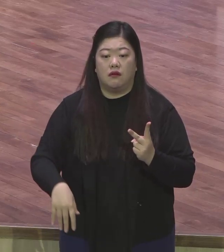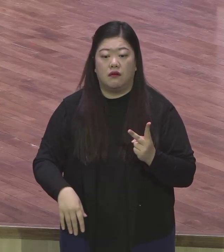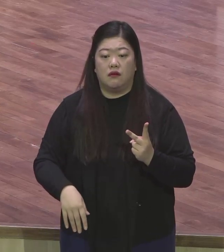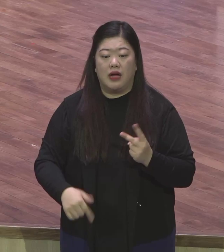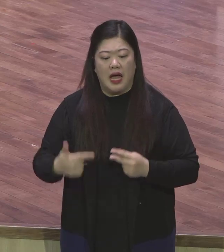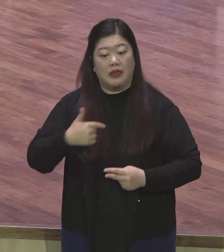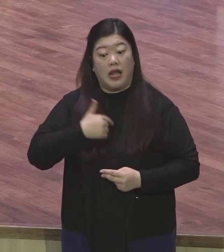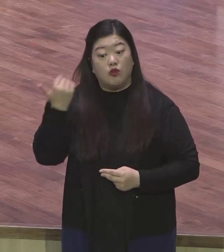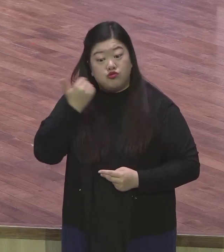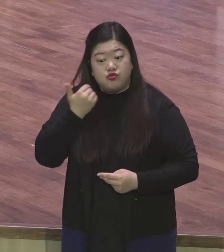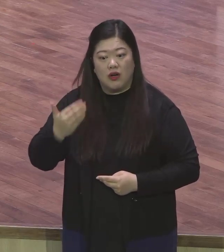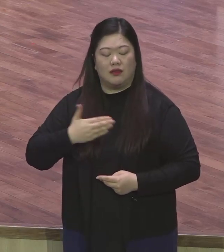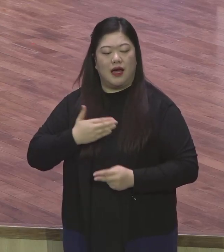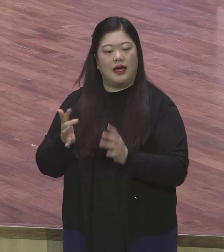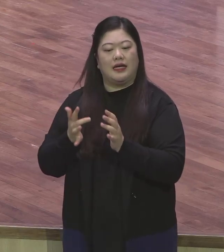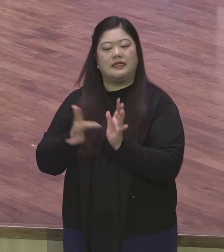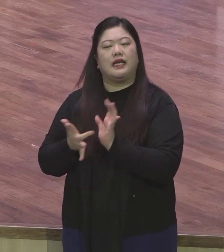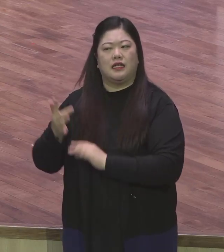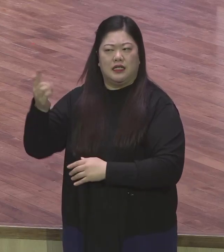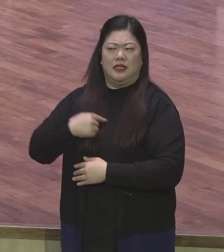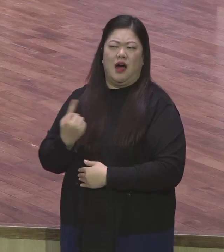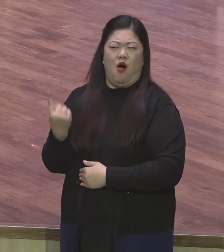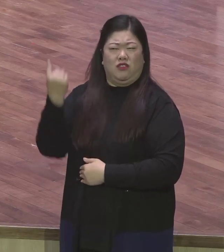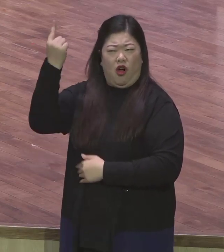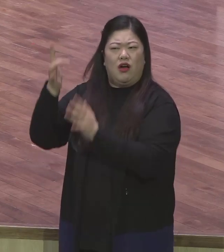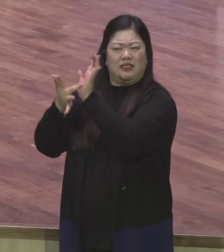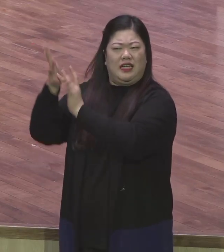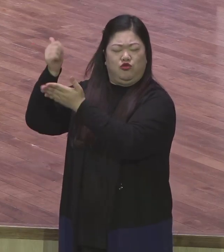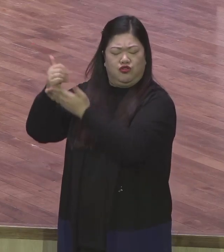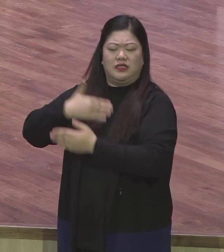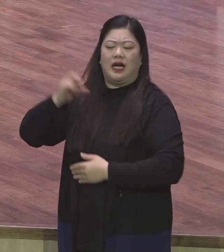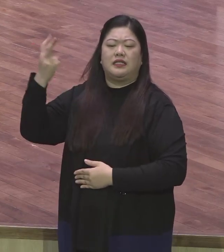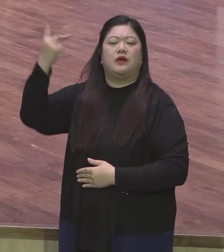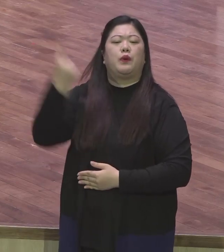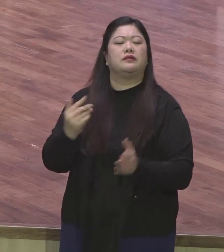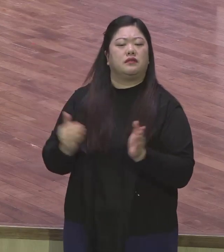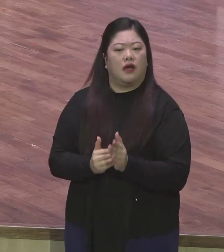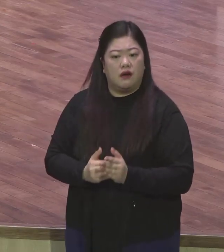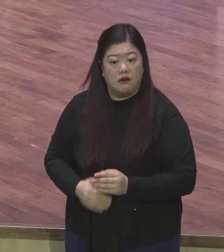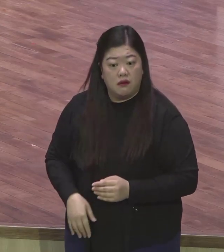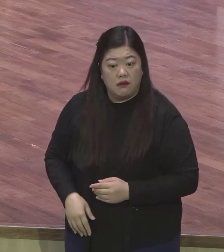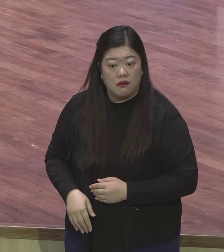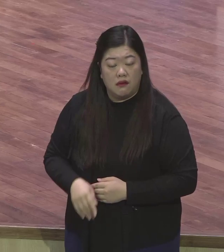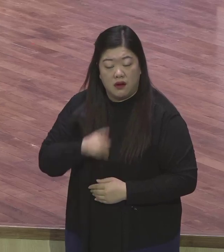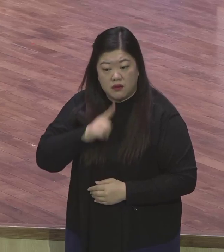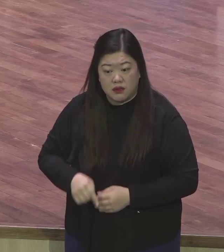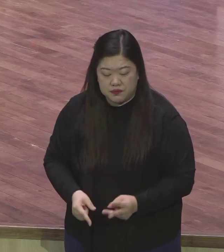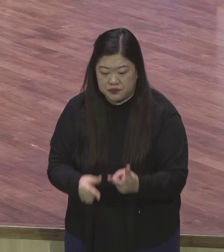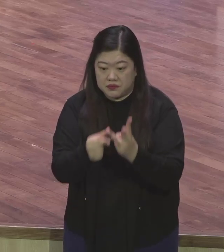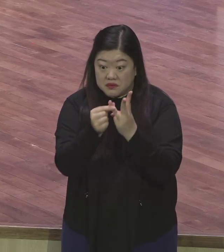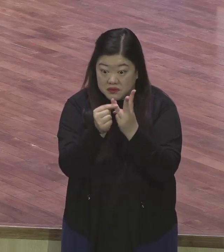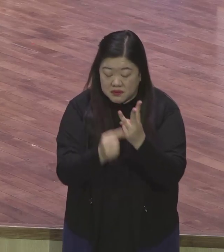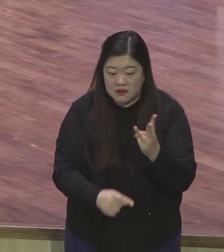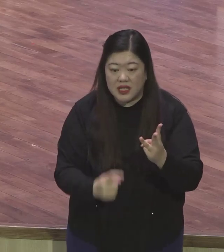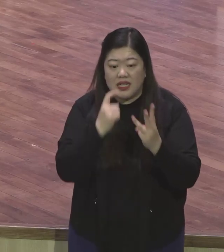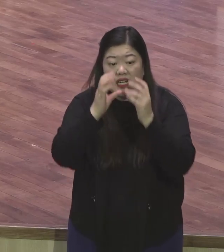자기가 구원자라는 사람이 많다고요. 저 모슬렘은 마음의 설미되어야 돼요. 설미되어야 구원받아